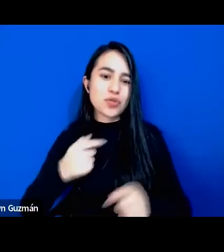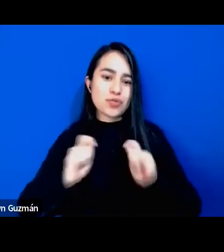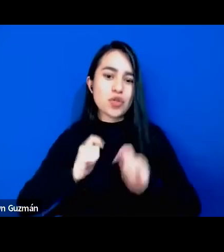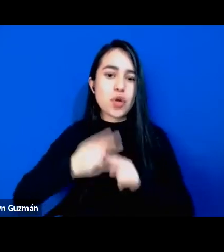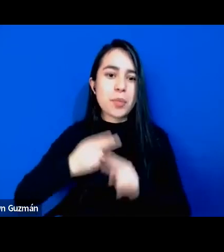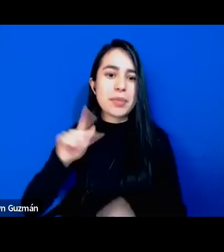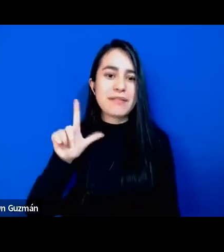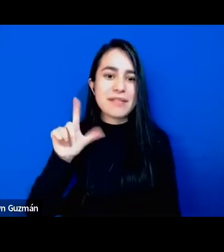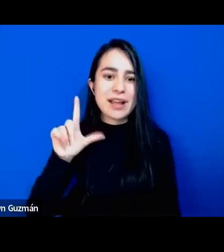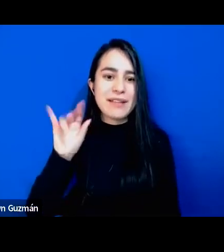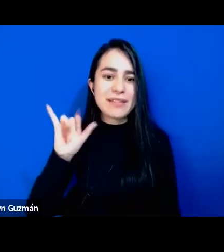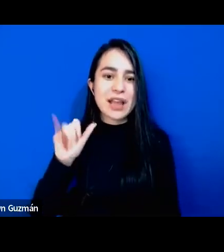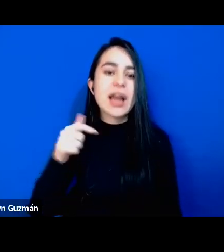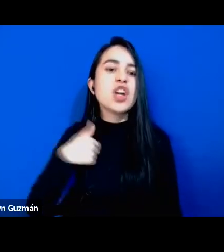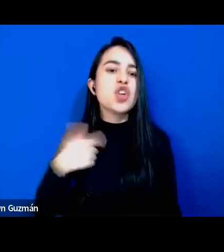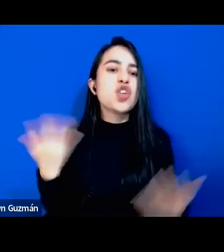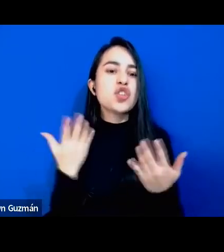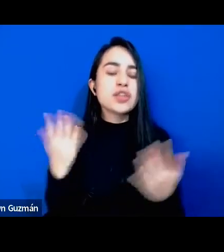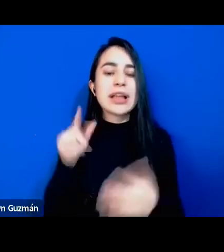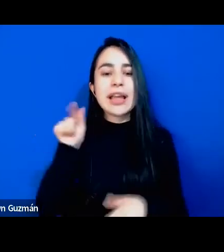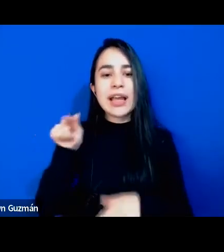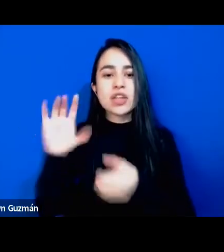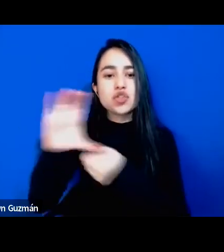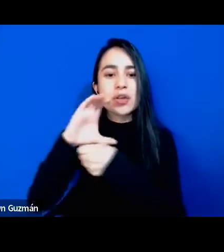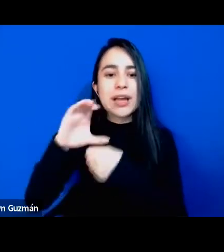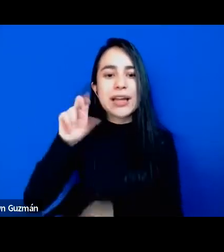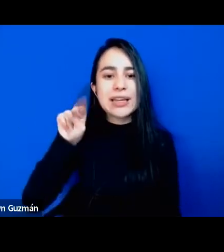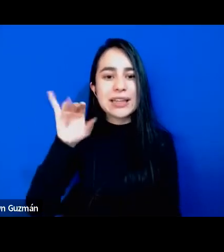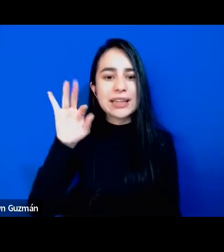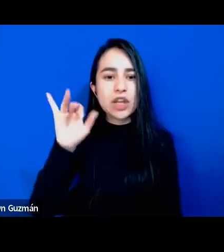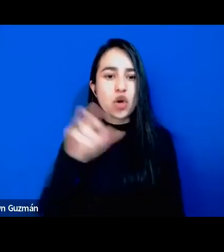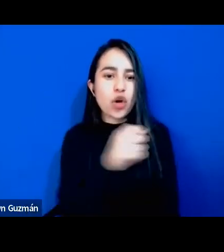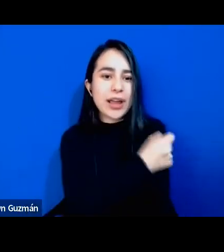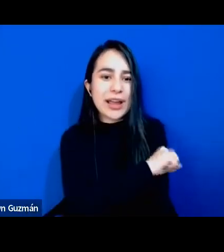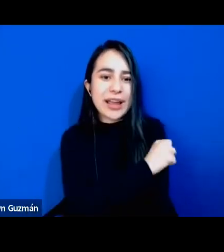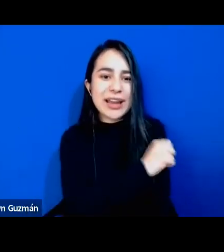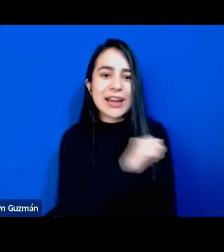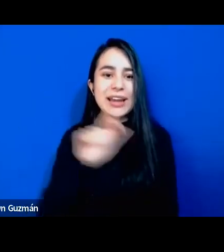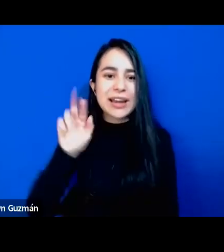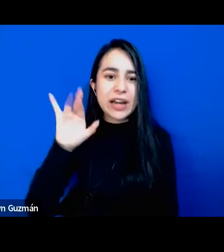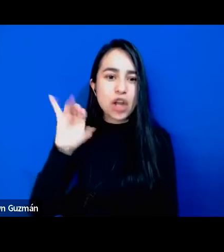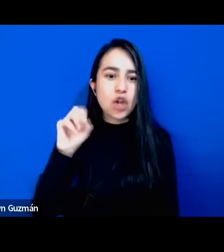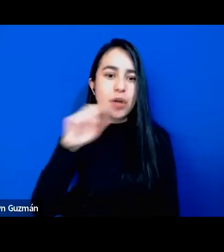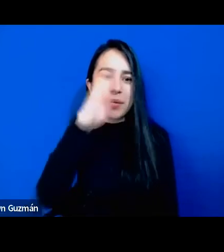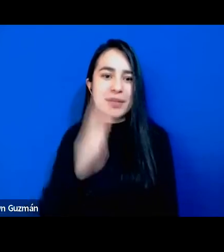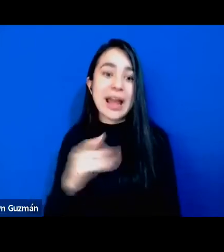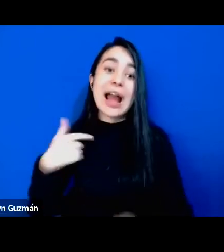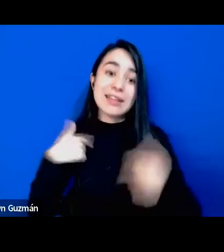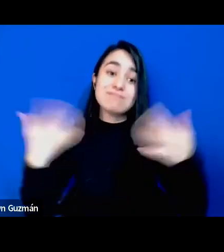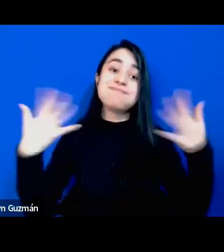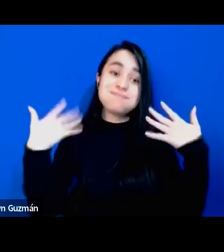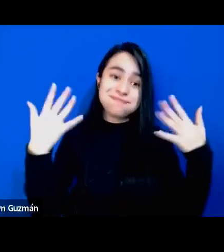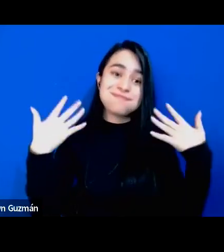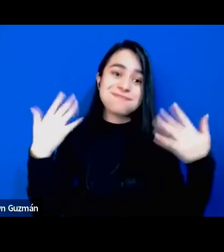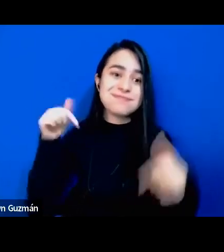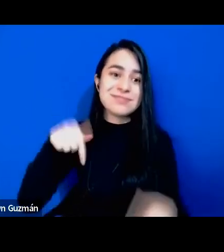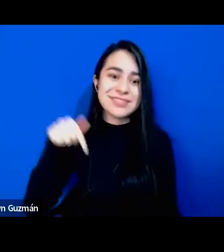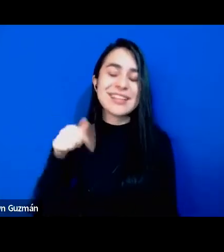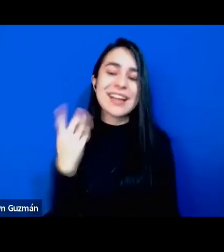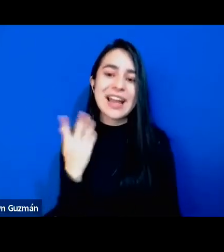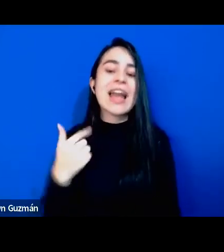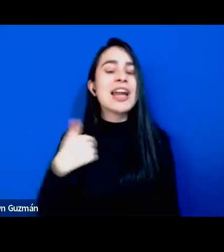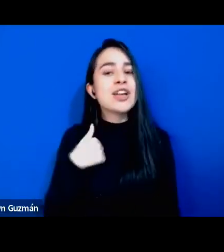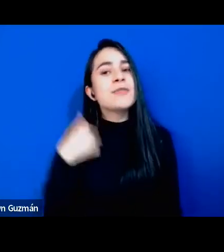y hablo desde Niterói, Río de Janeiro, es muy caliente porque, y